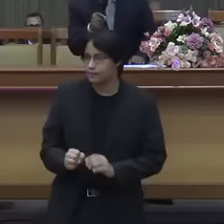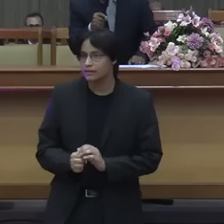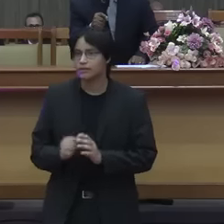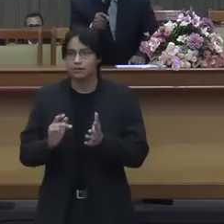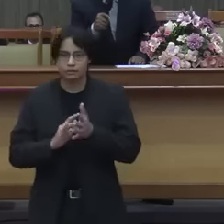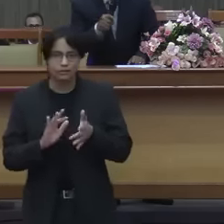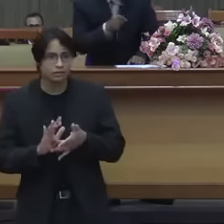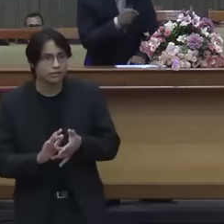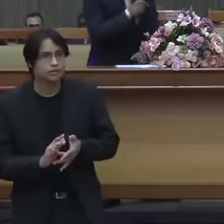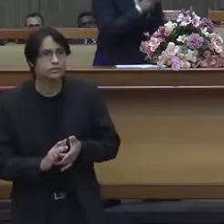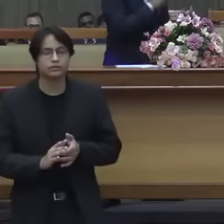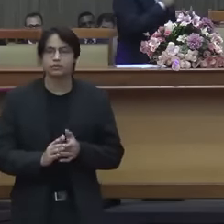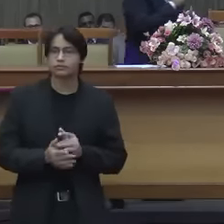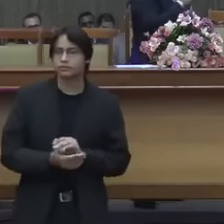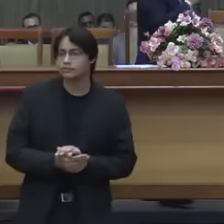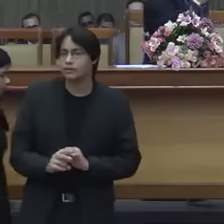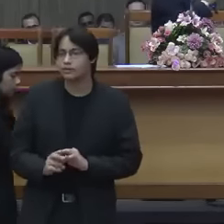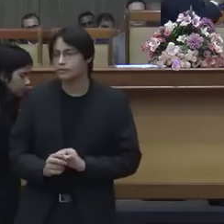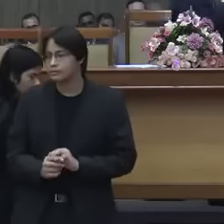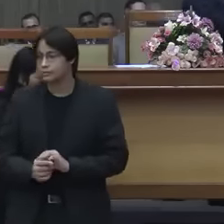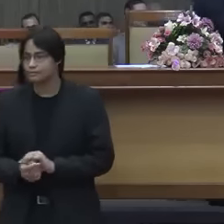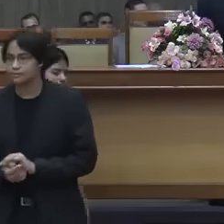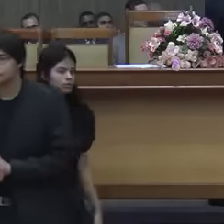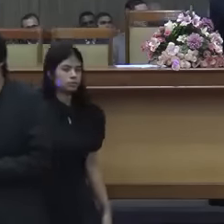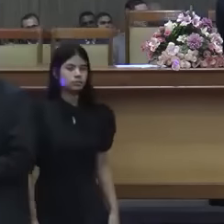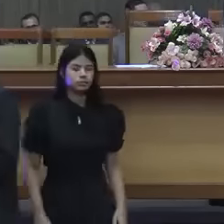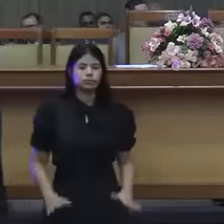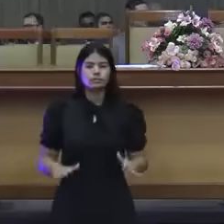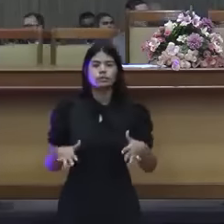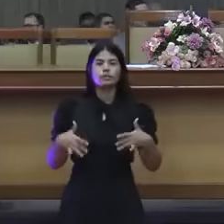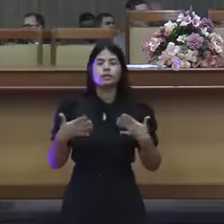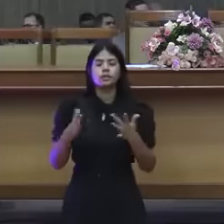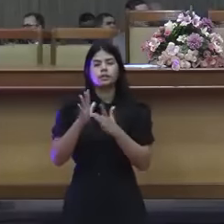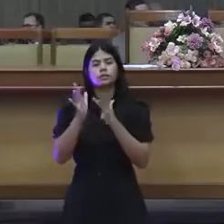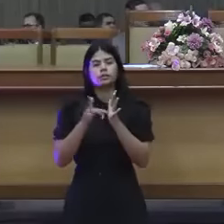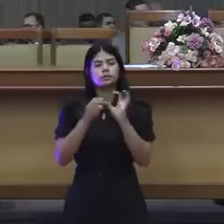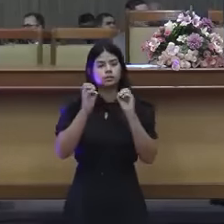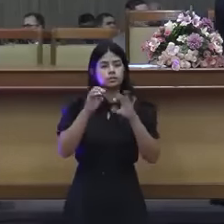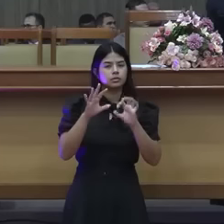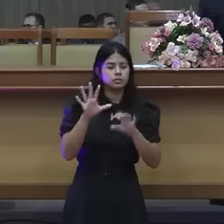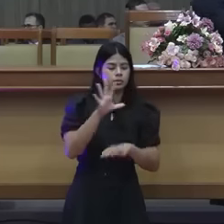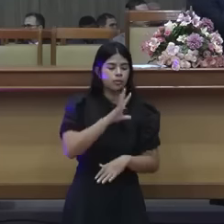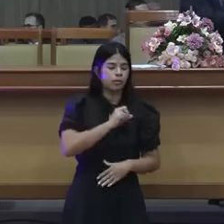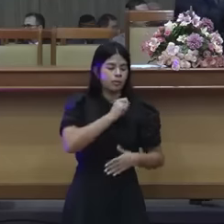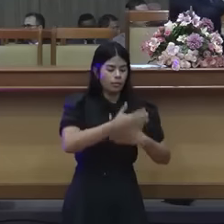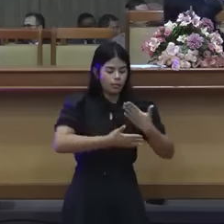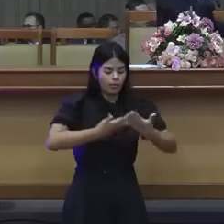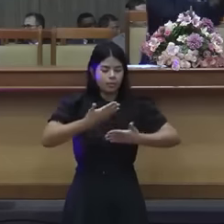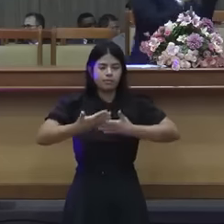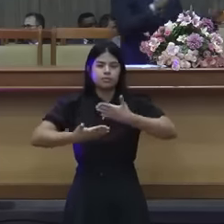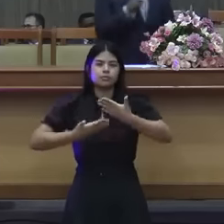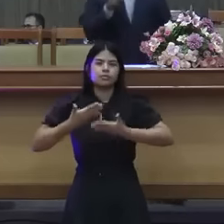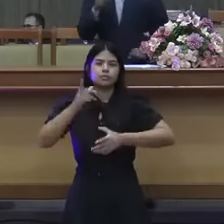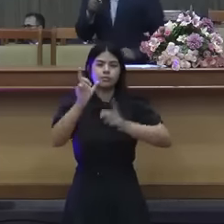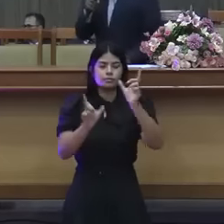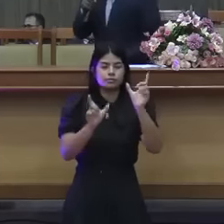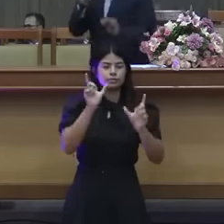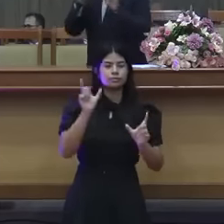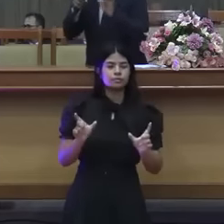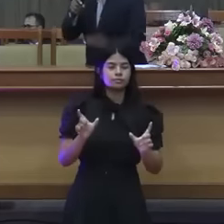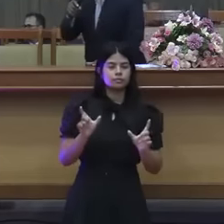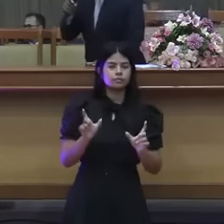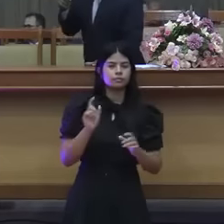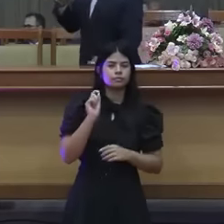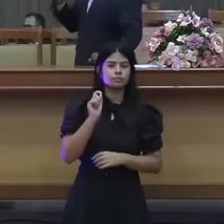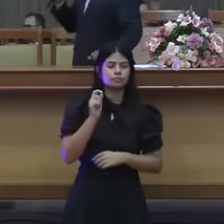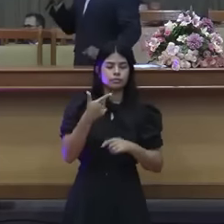as regras o amor ao próximo segundo coloque aí na tela maior que o